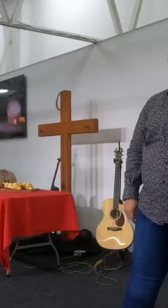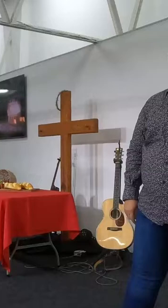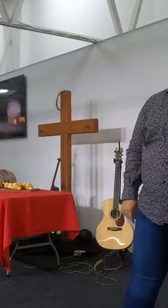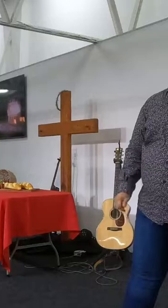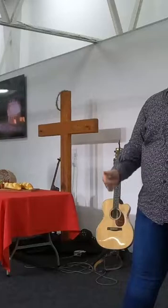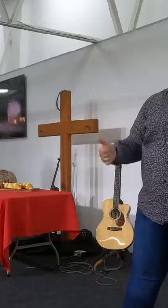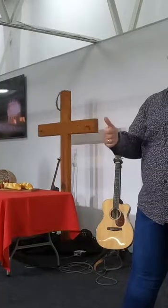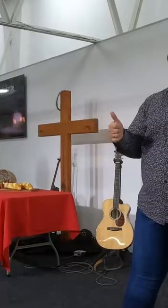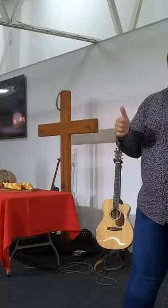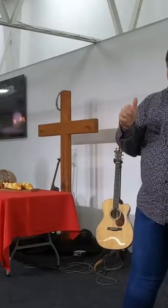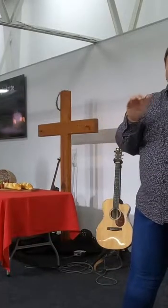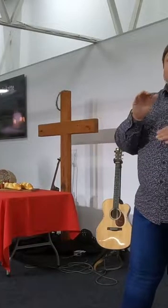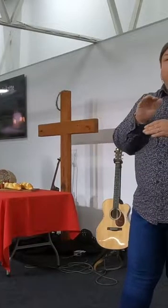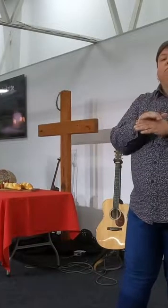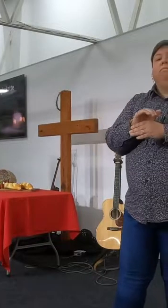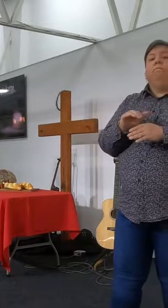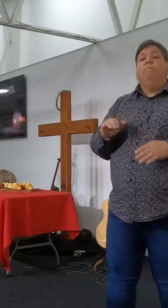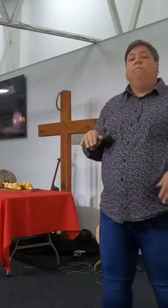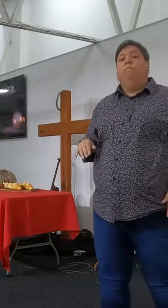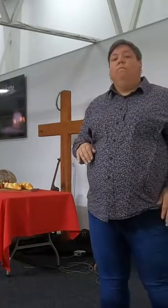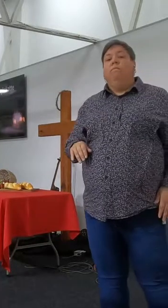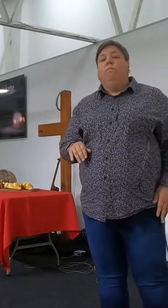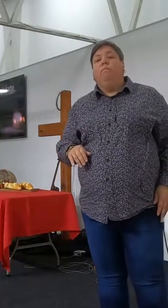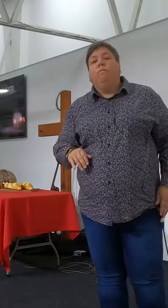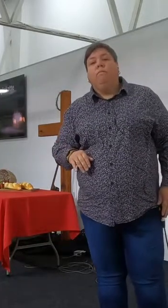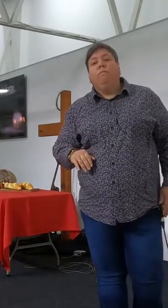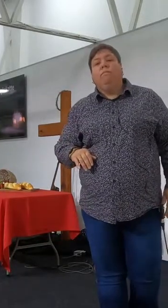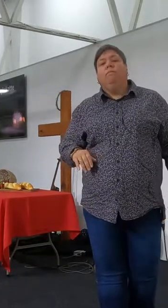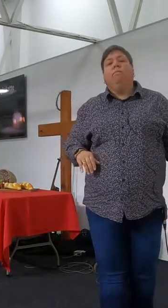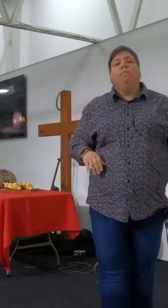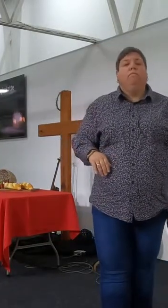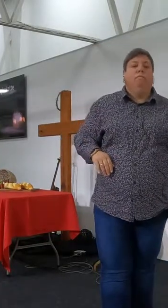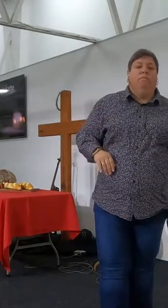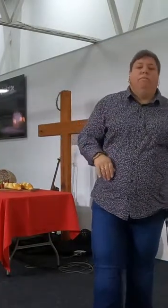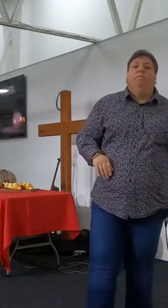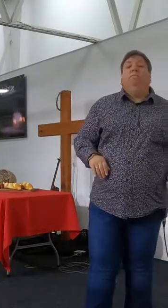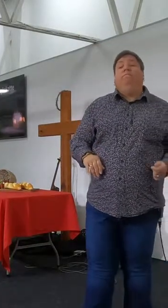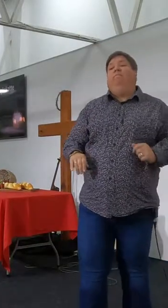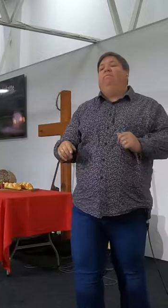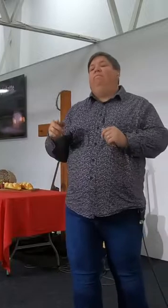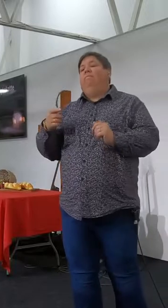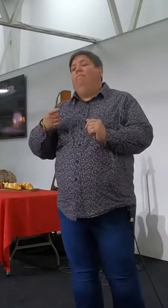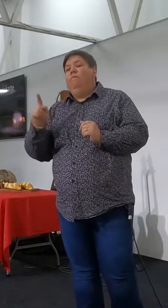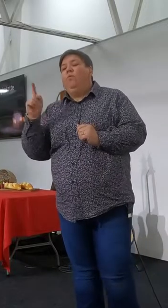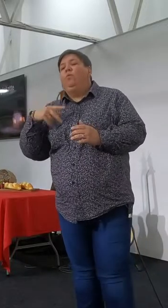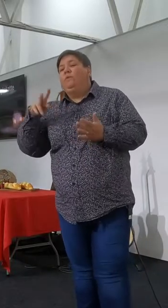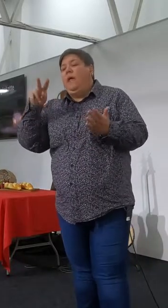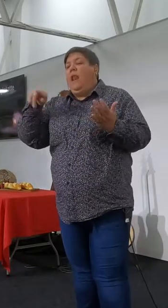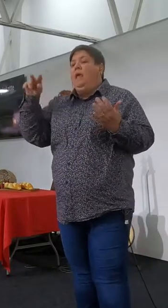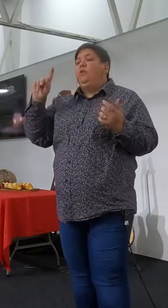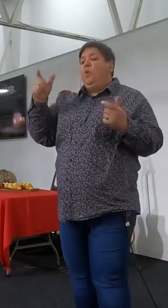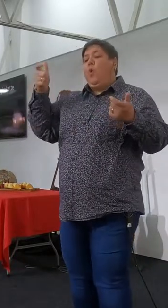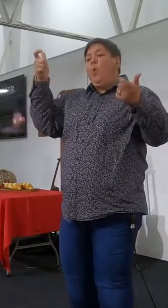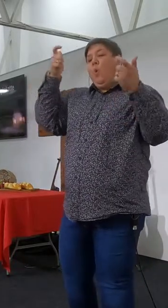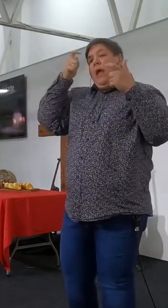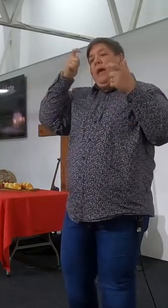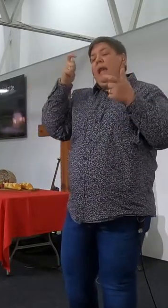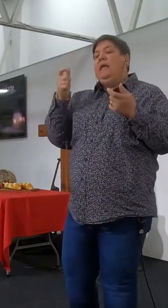Vrienden, ons begin vir oogend, ons begin vir oogend met een nieuwe reeks, een splinternieuwe reeks, Koninkrykskatte, en